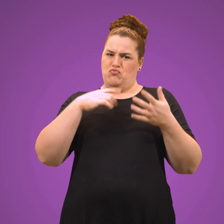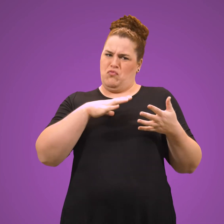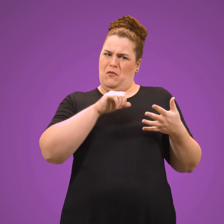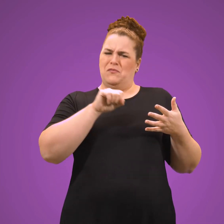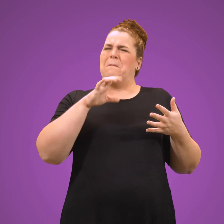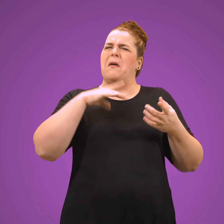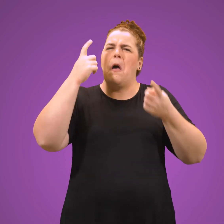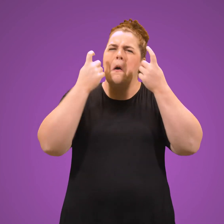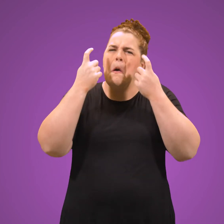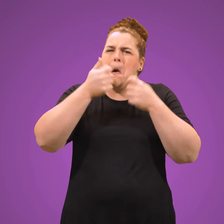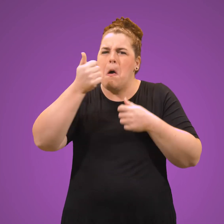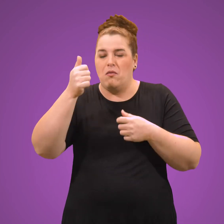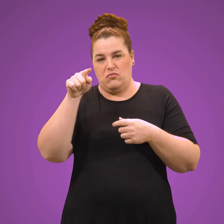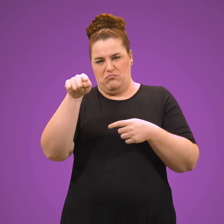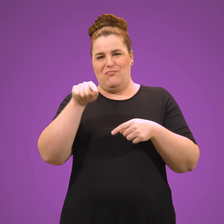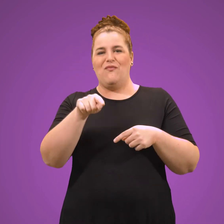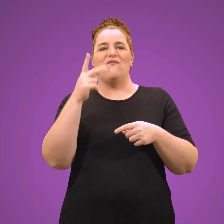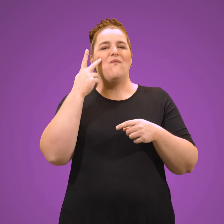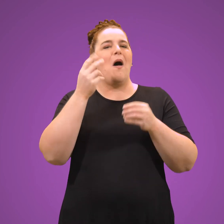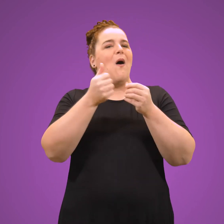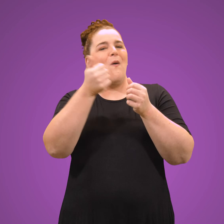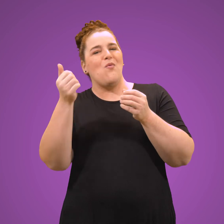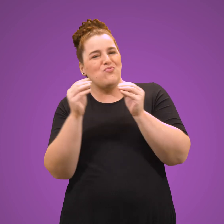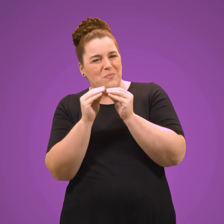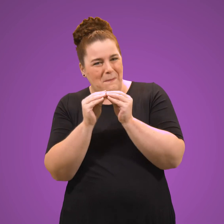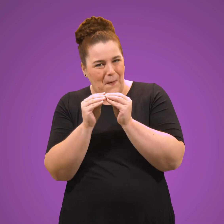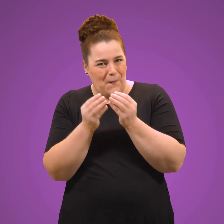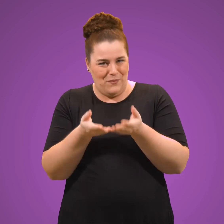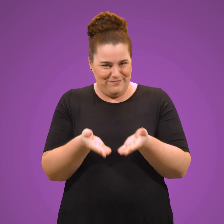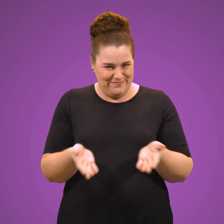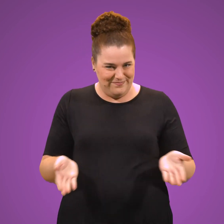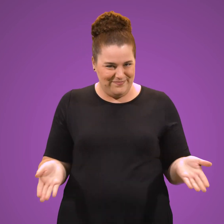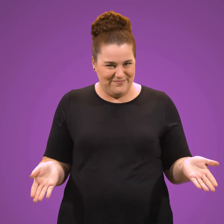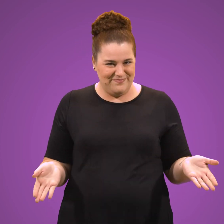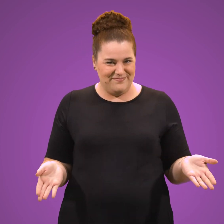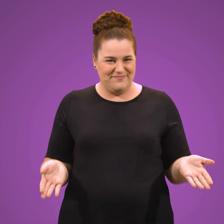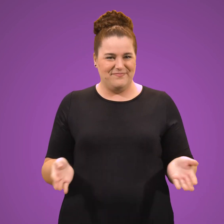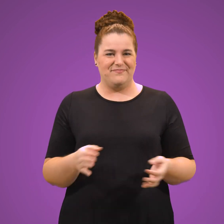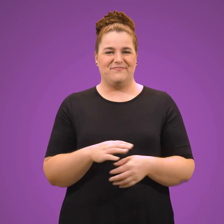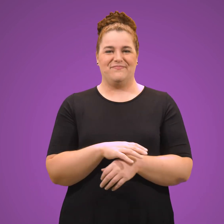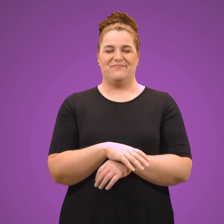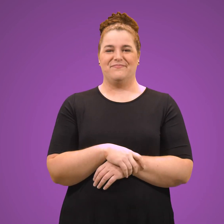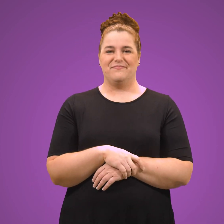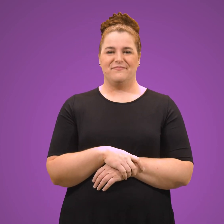Si vous avez des questions précises en lien avec votre situation, contactez le gouvernement du Québec à ce numéro.